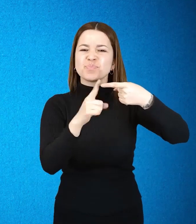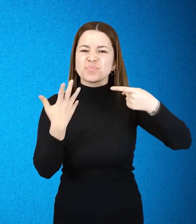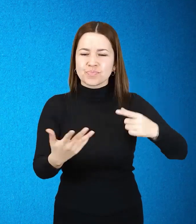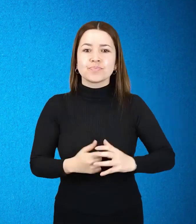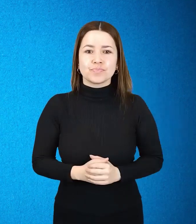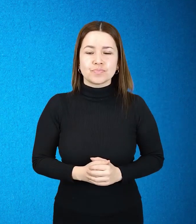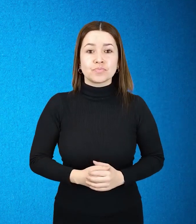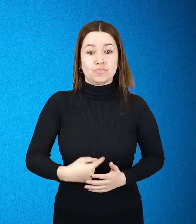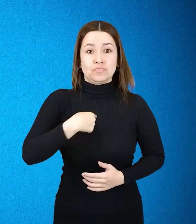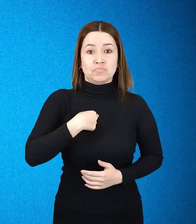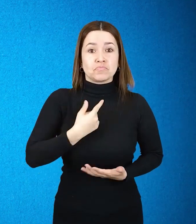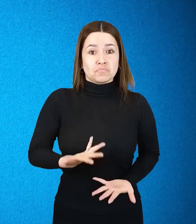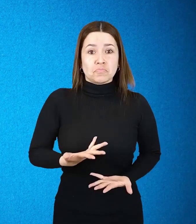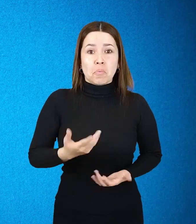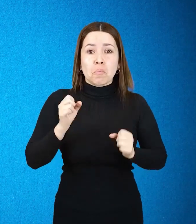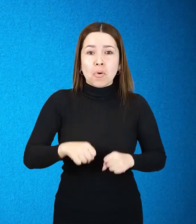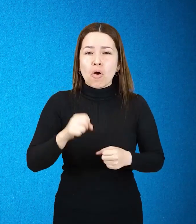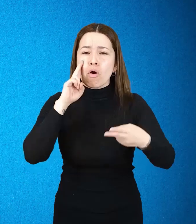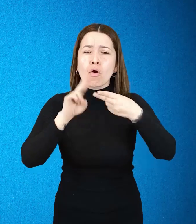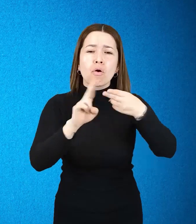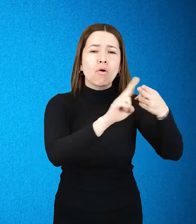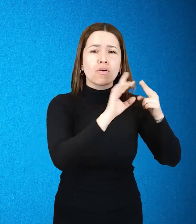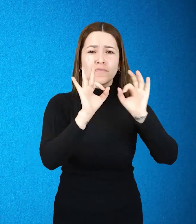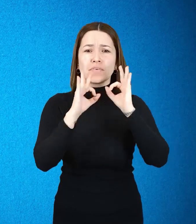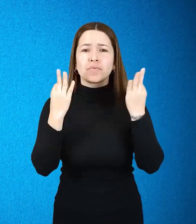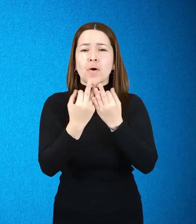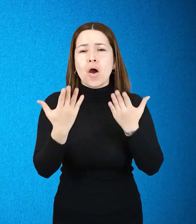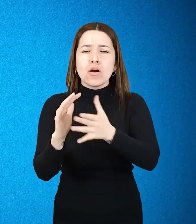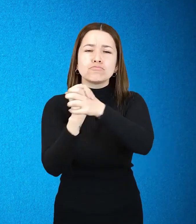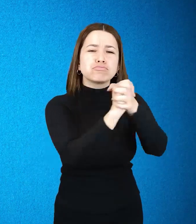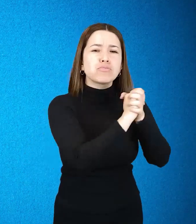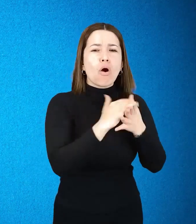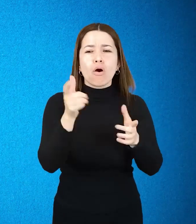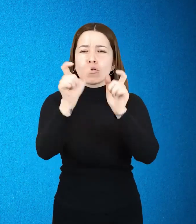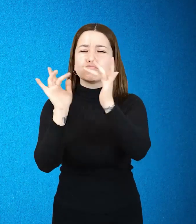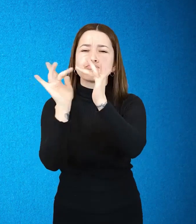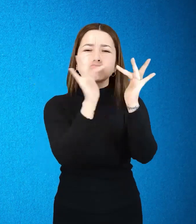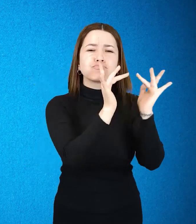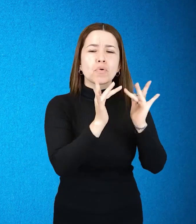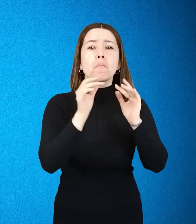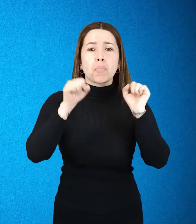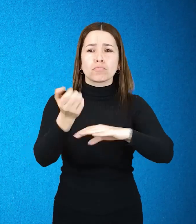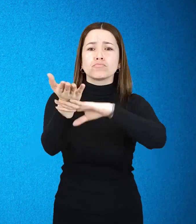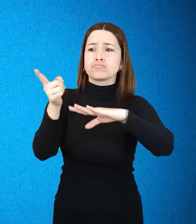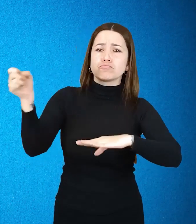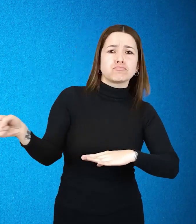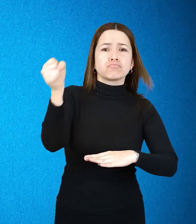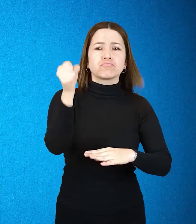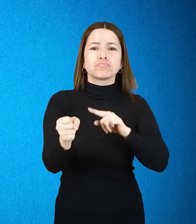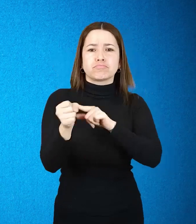lo puede hacer de dos formas. Puede pedir un apoyo que pueden ser personas cercanas a la persona con discapacidad como